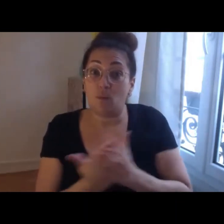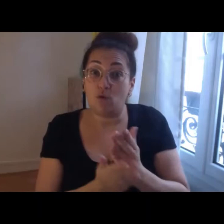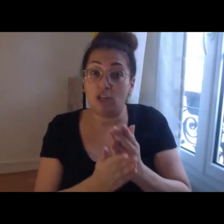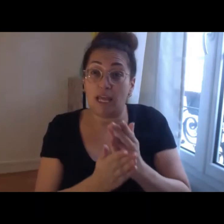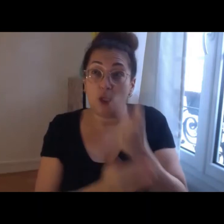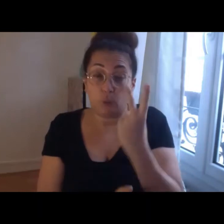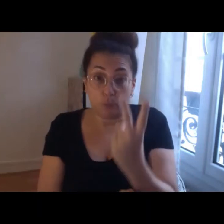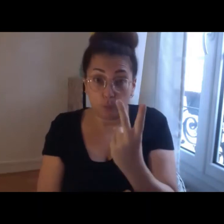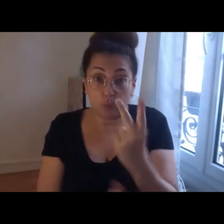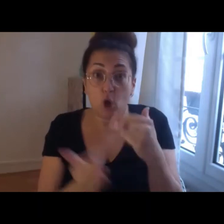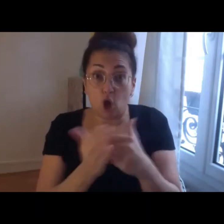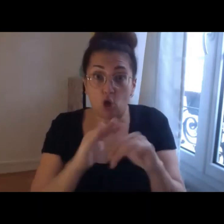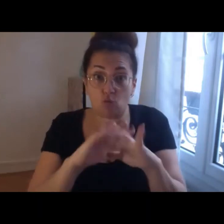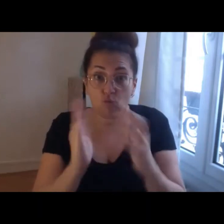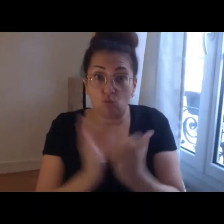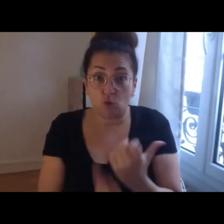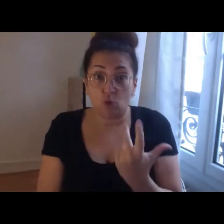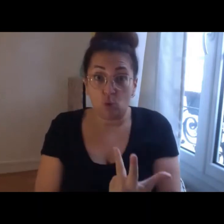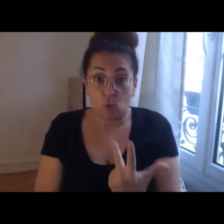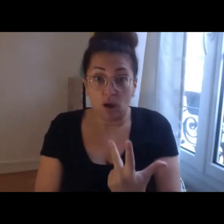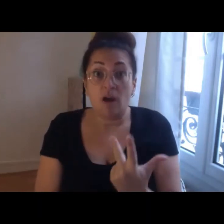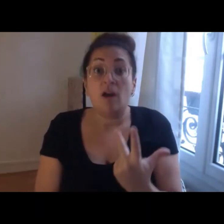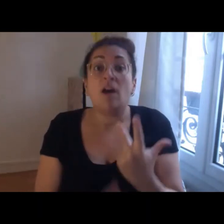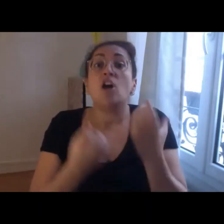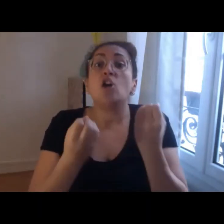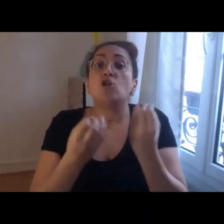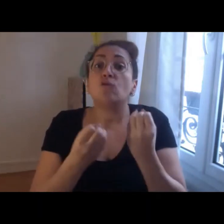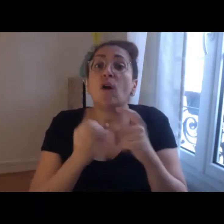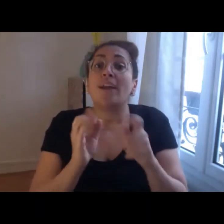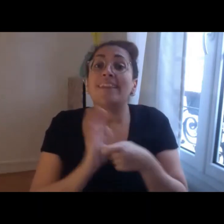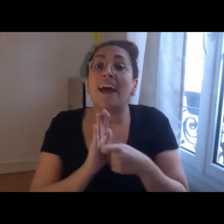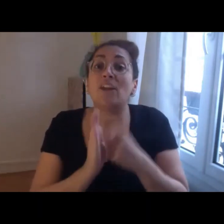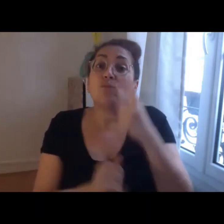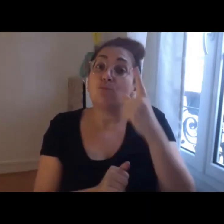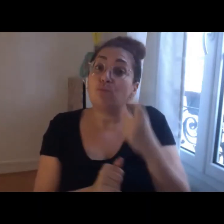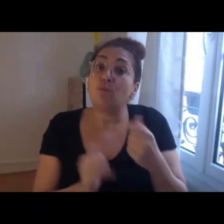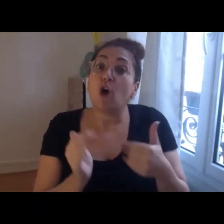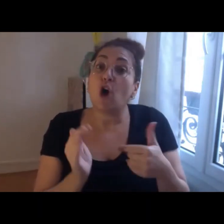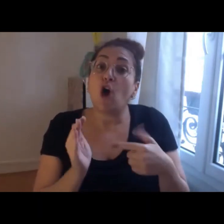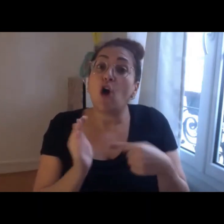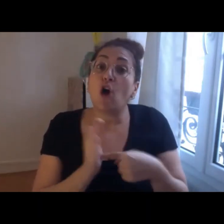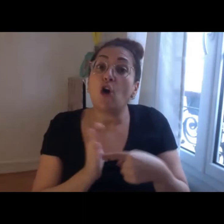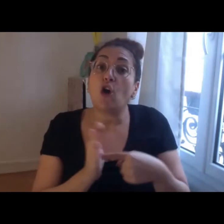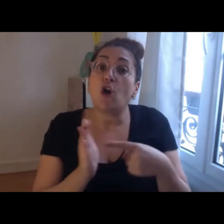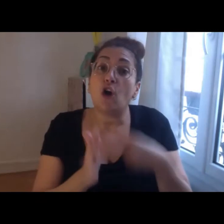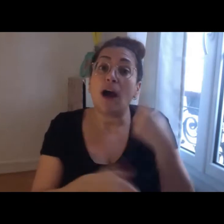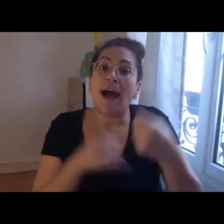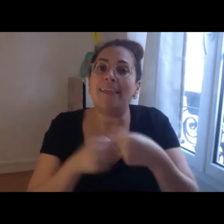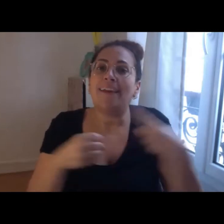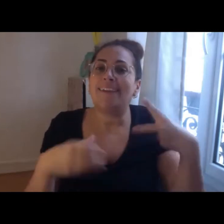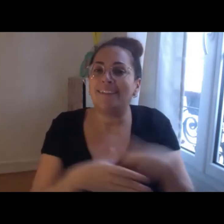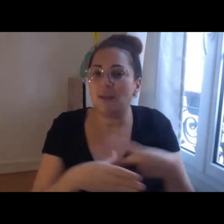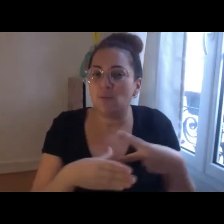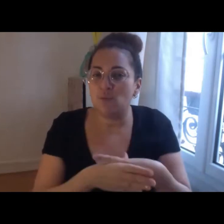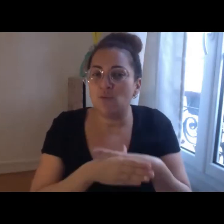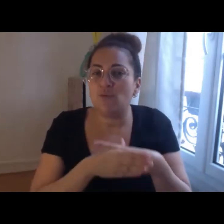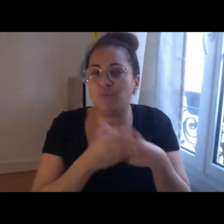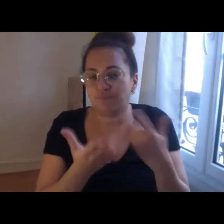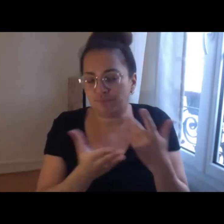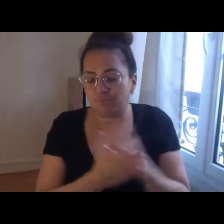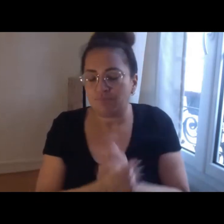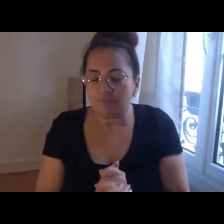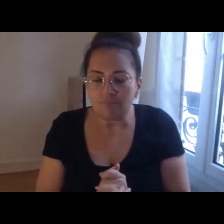au tout début de l'année chaque fois et donc la mécanique que l'on a c'est